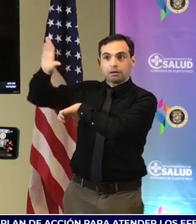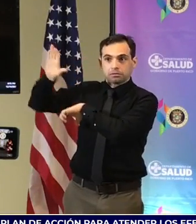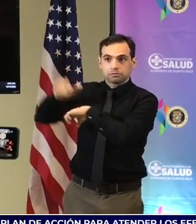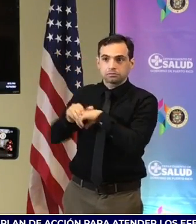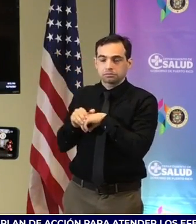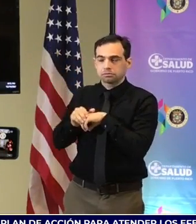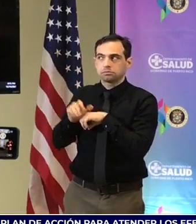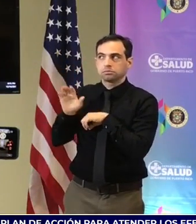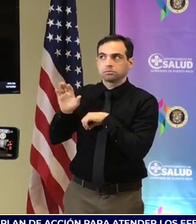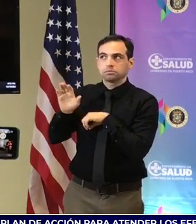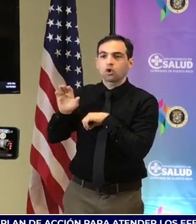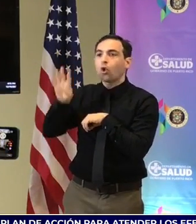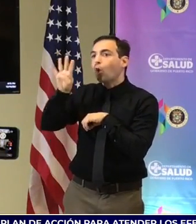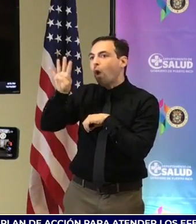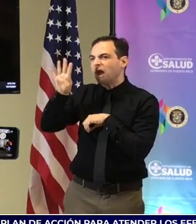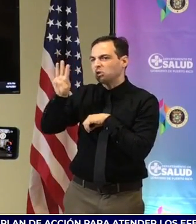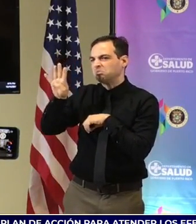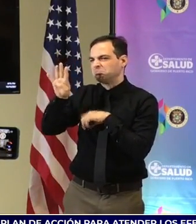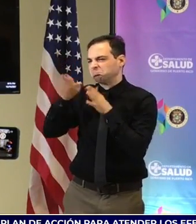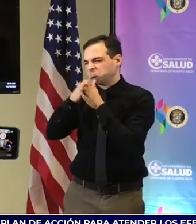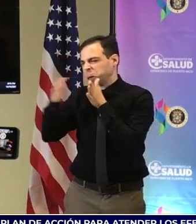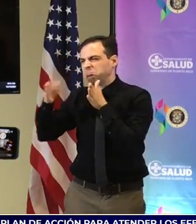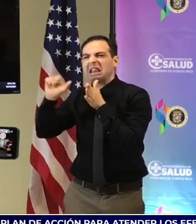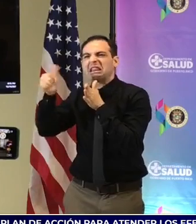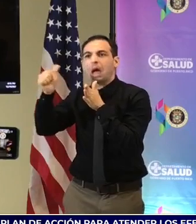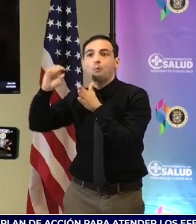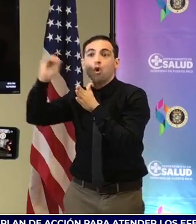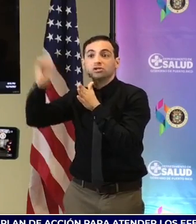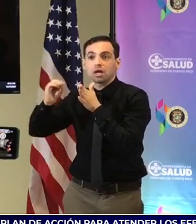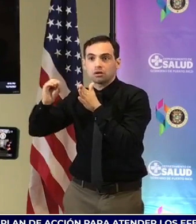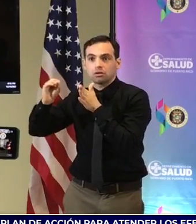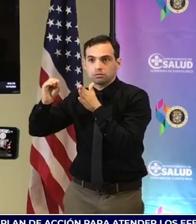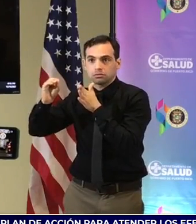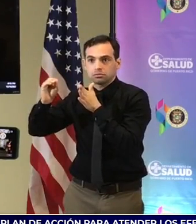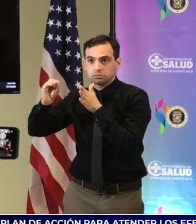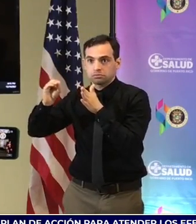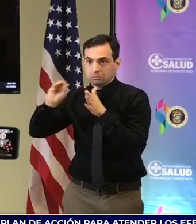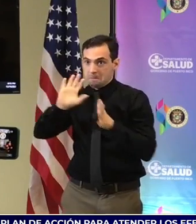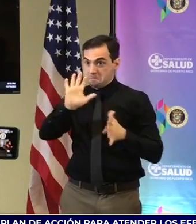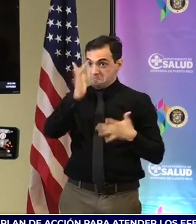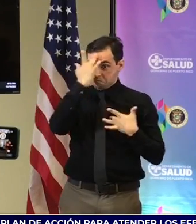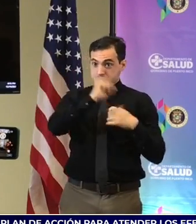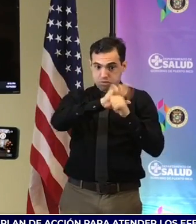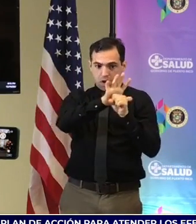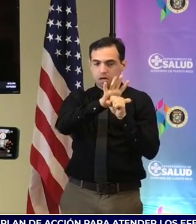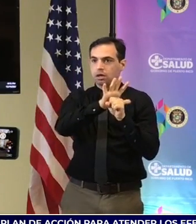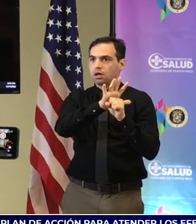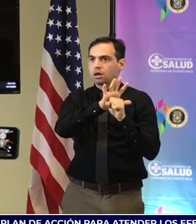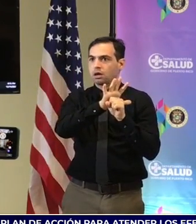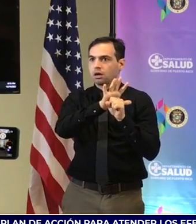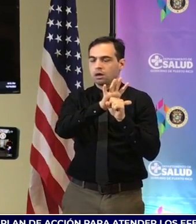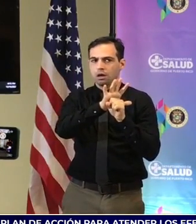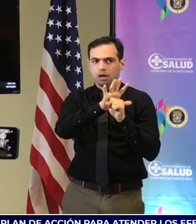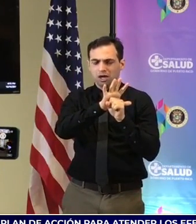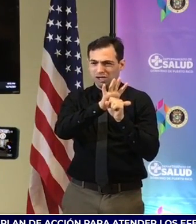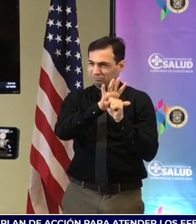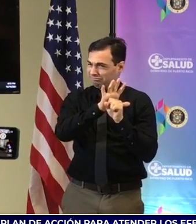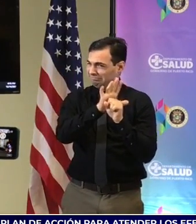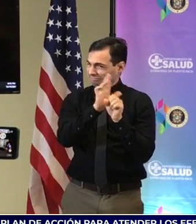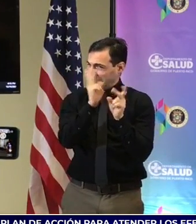y un 10% de los pacientes que desarrollan la infección aguda por este virus